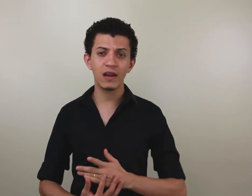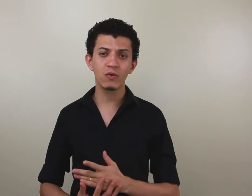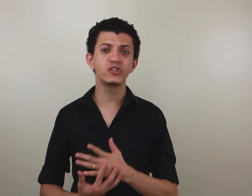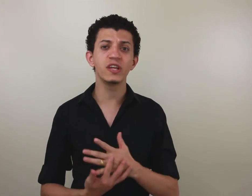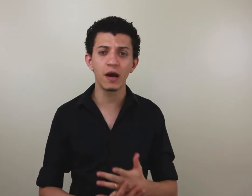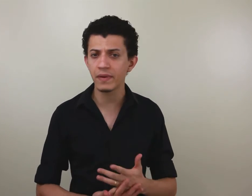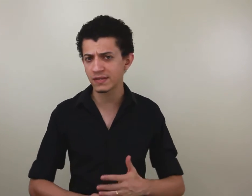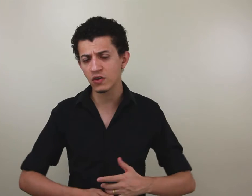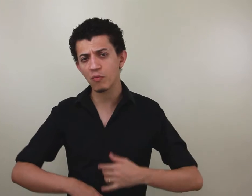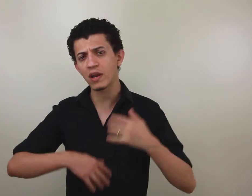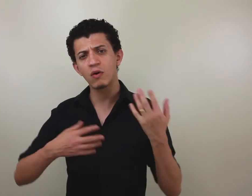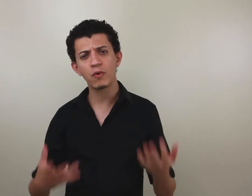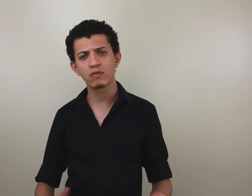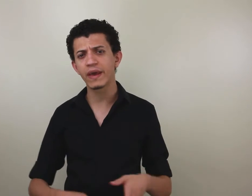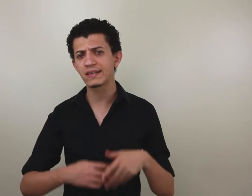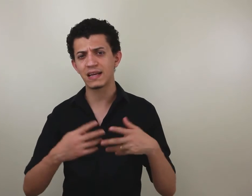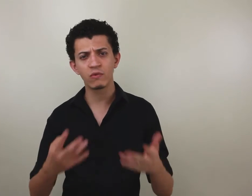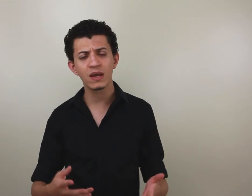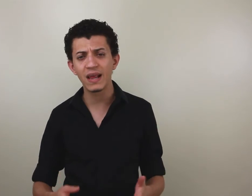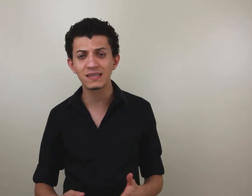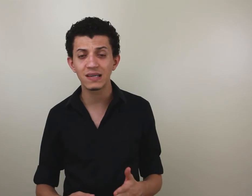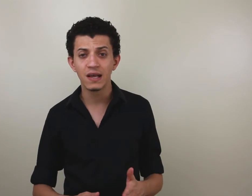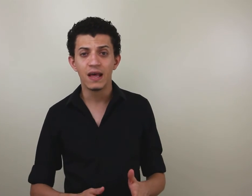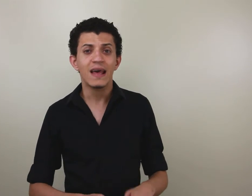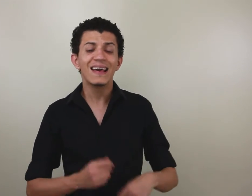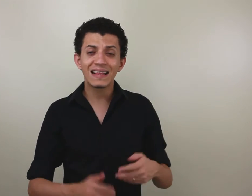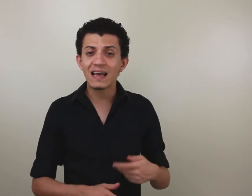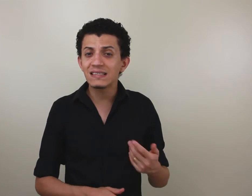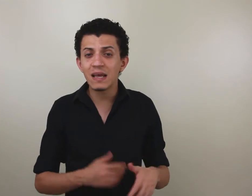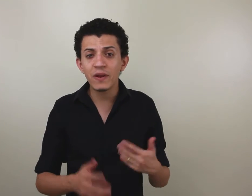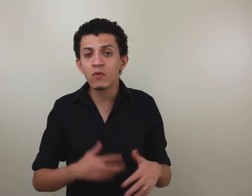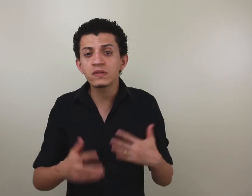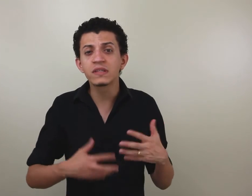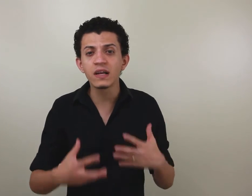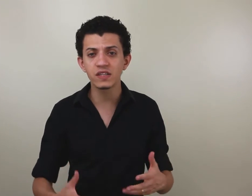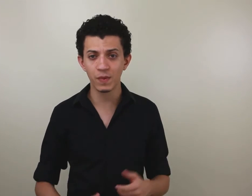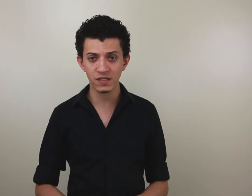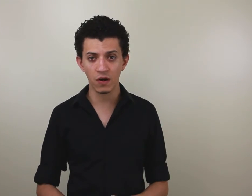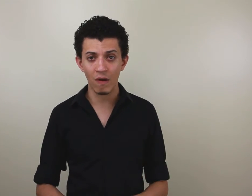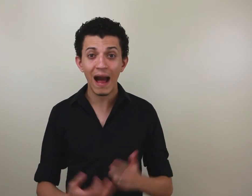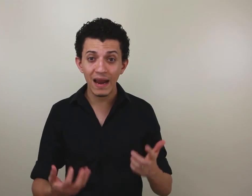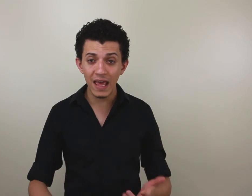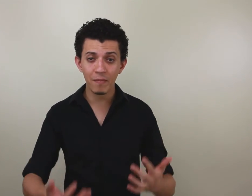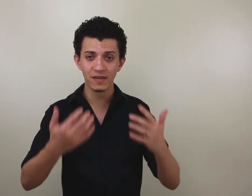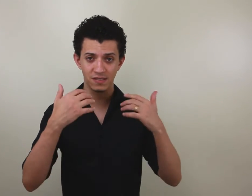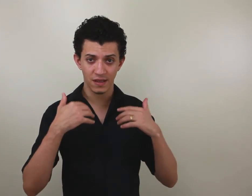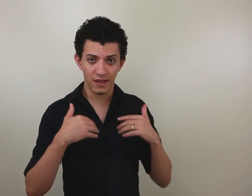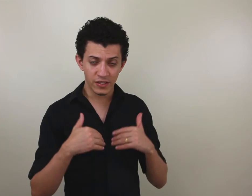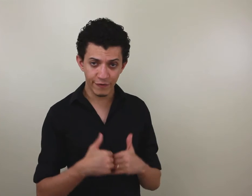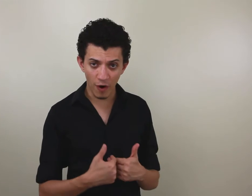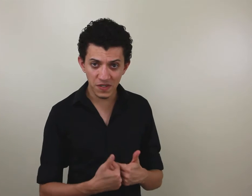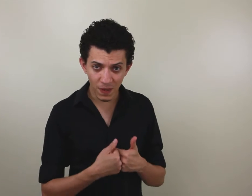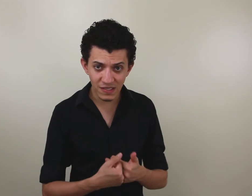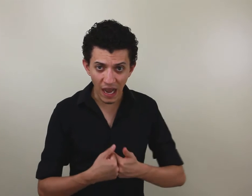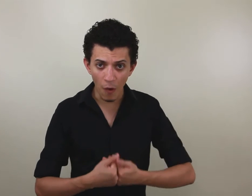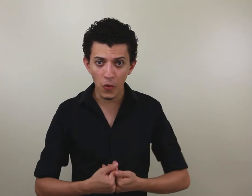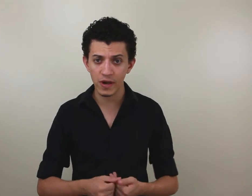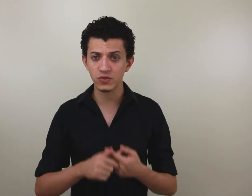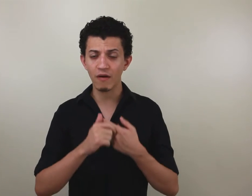uma língua dinâmica, assim como a língua portuguesa, a língua inglesa, e ela está sempre em constante expansão. A Libras, de forma especial, por causa do